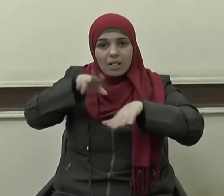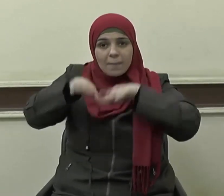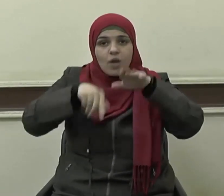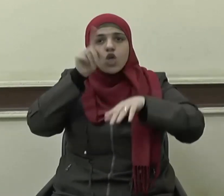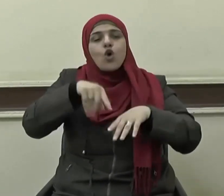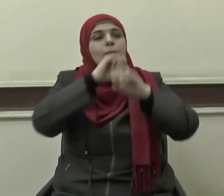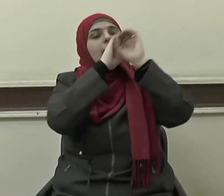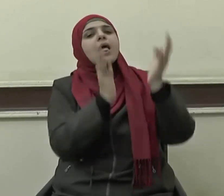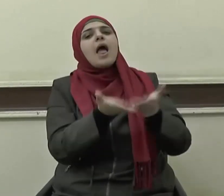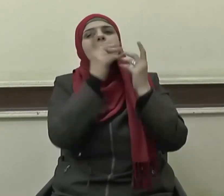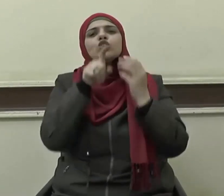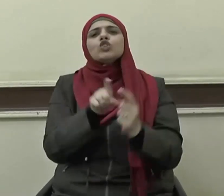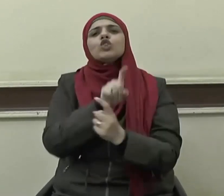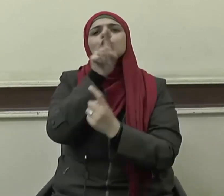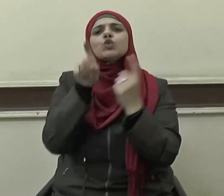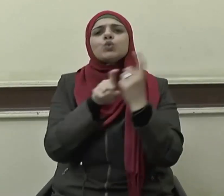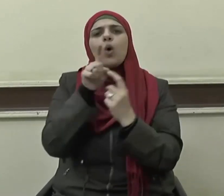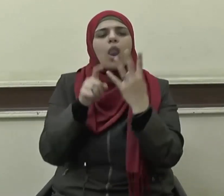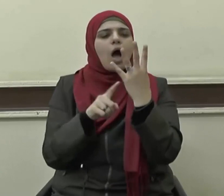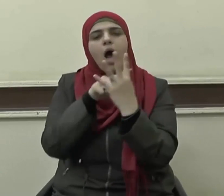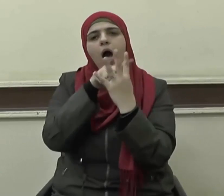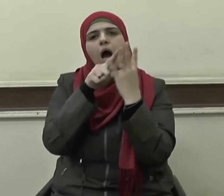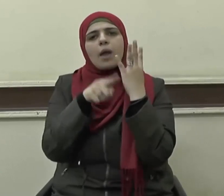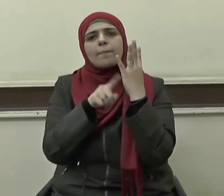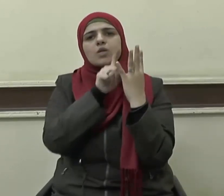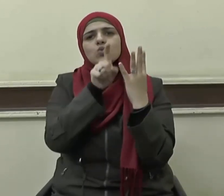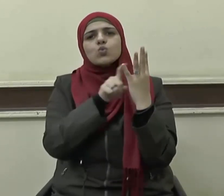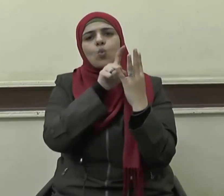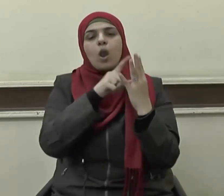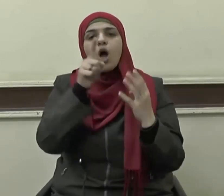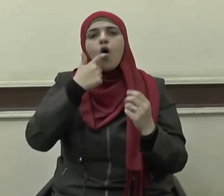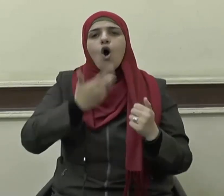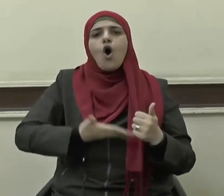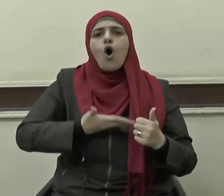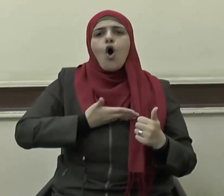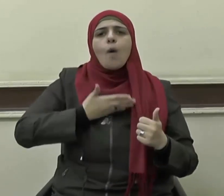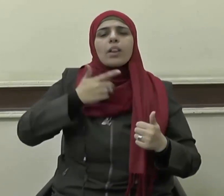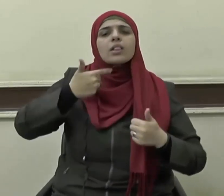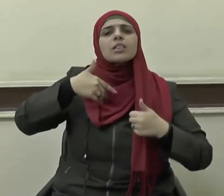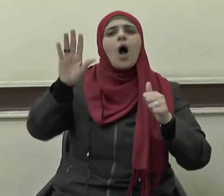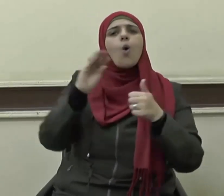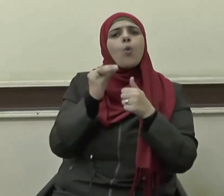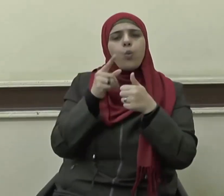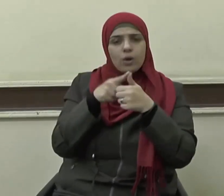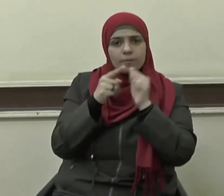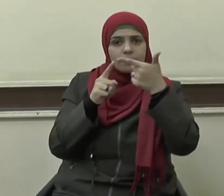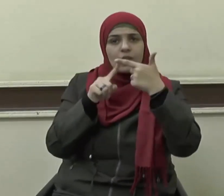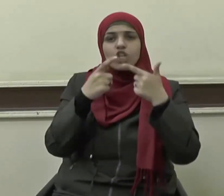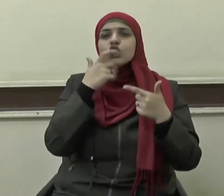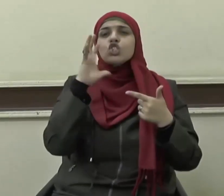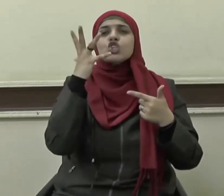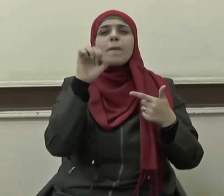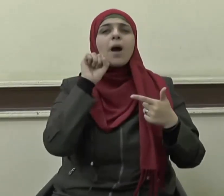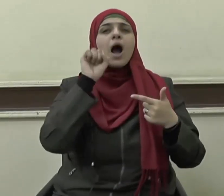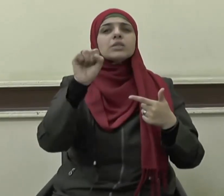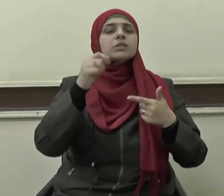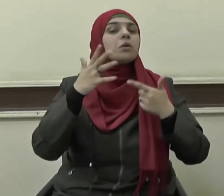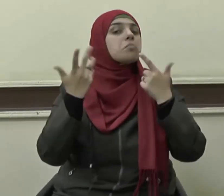يسأل عن أربع خصال عن عمره فيما أفناه وعن شبابه فيما أبلاه